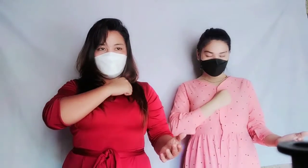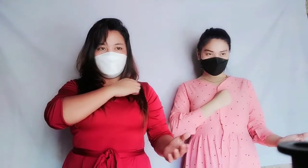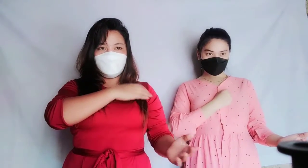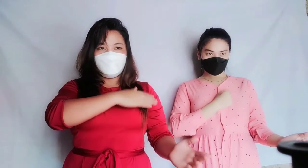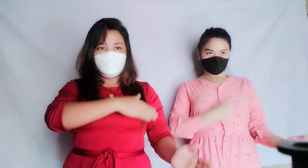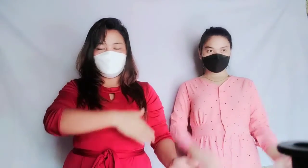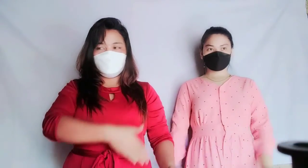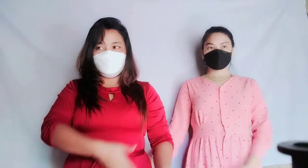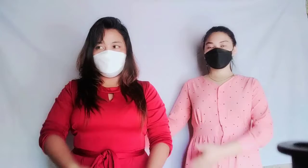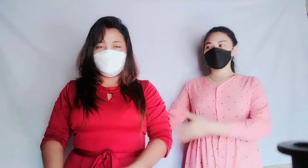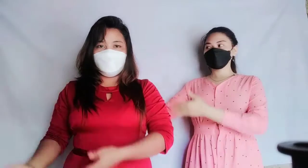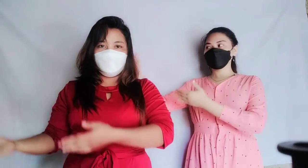Panginoon